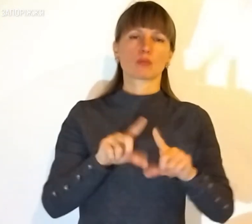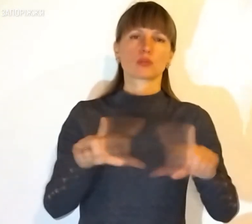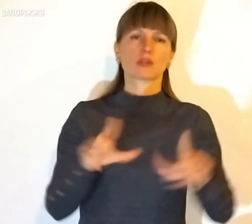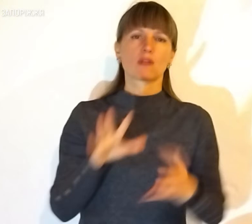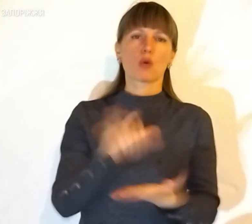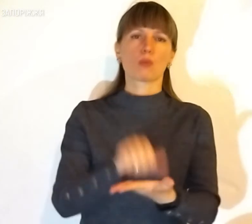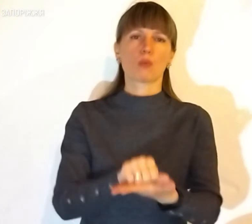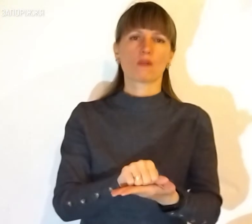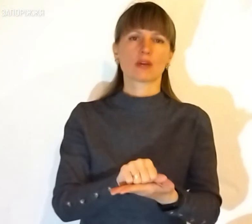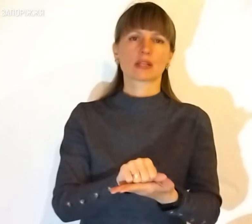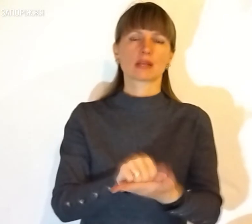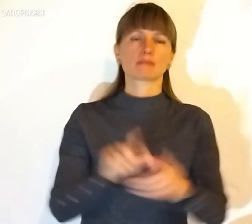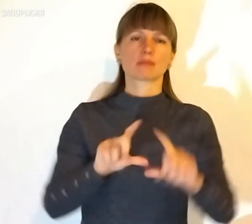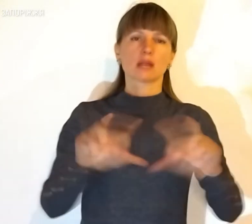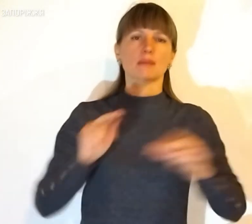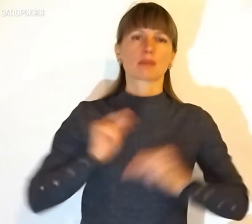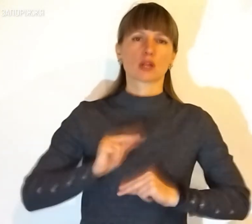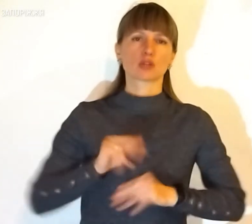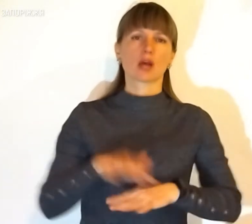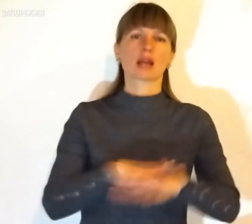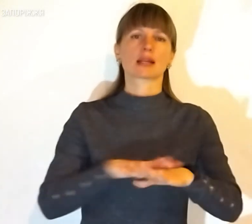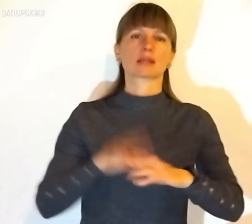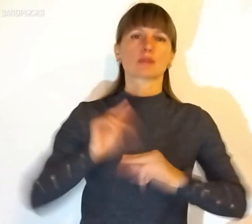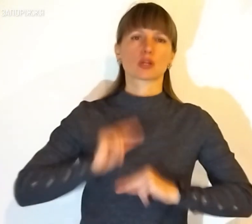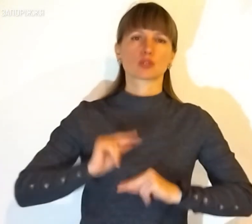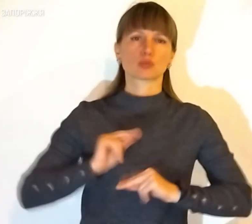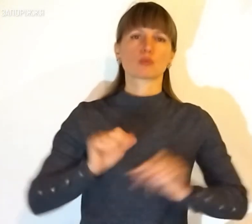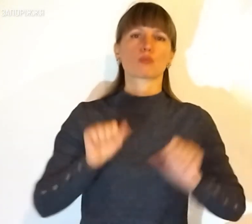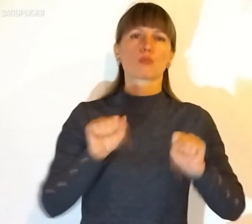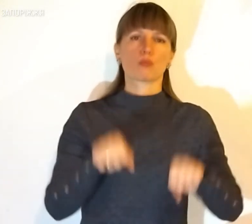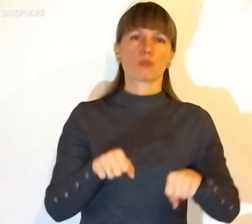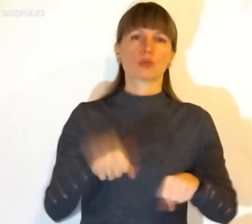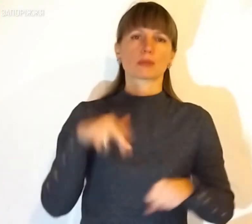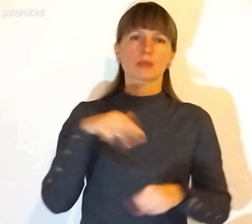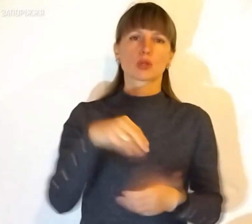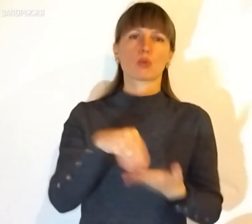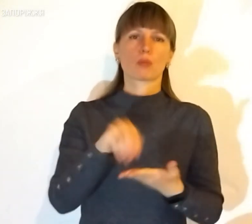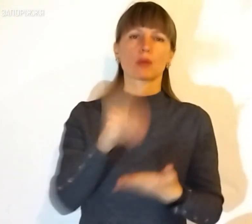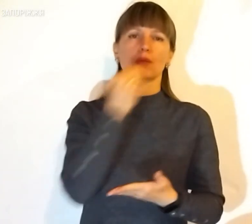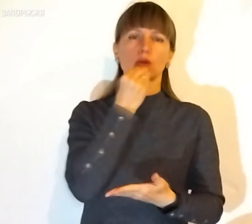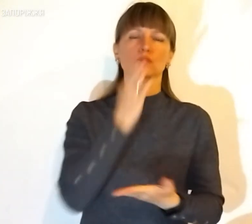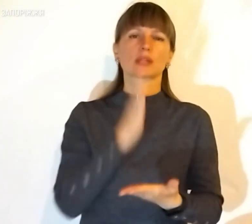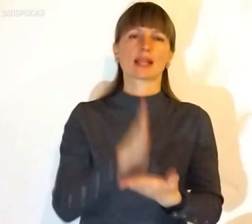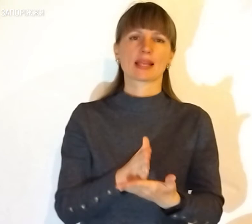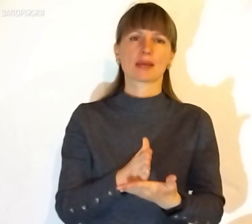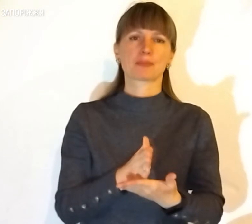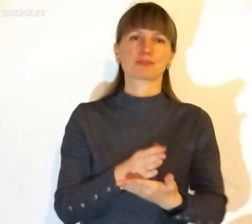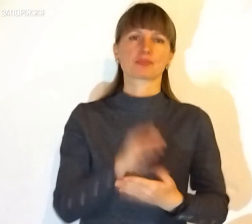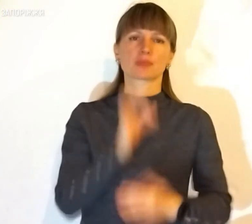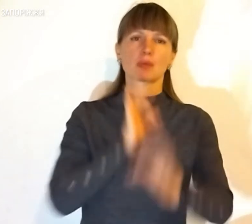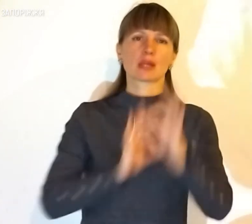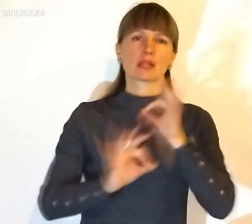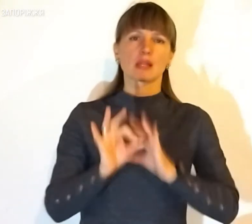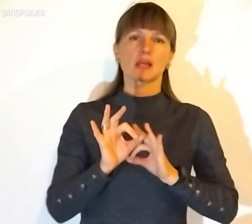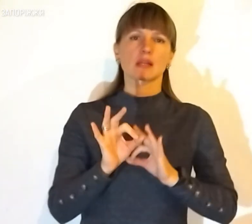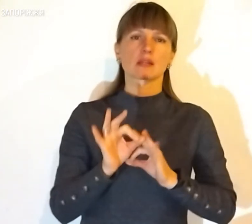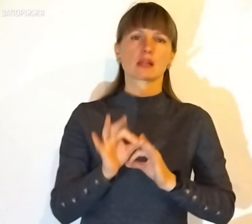окуповані. Краниці працюють, ринки працюють, можна піти купити. Продукти є, медикаменти навряд чи